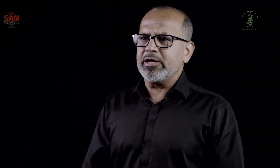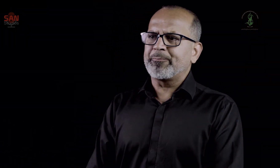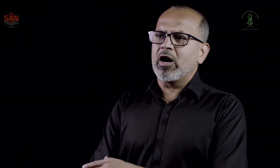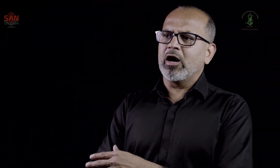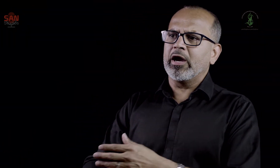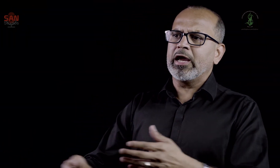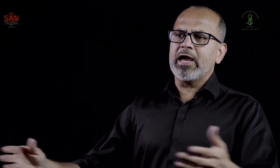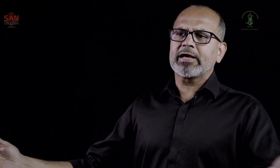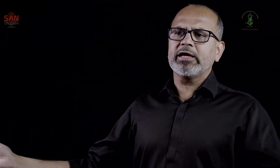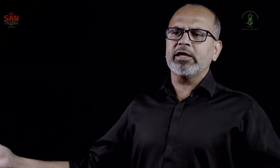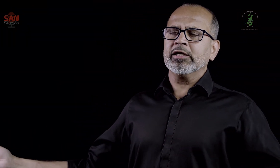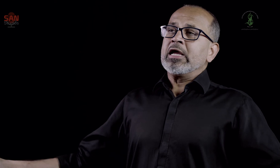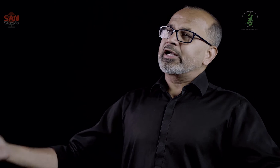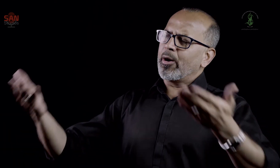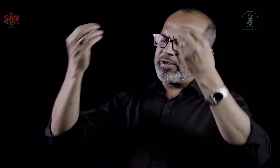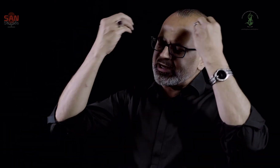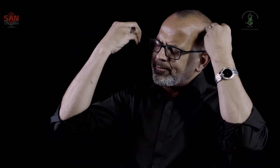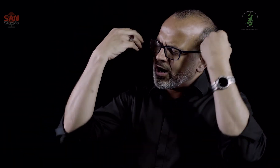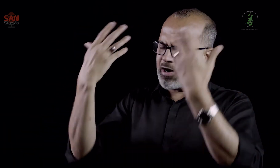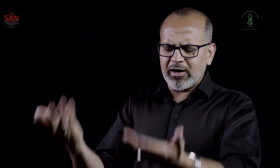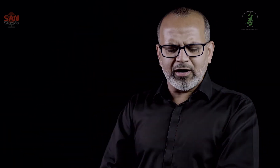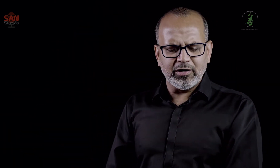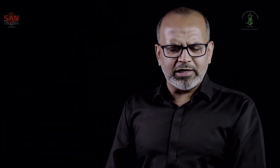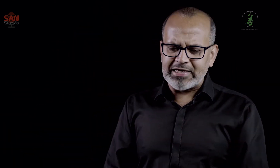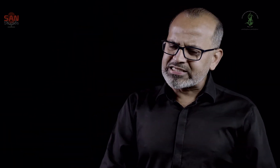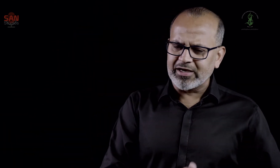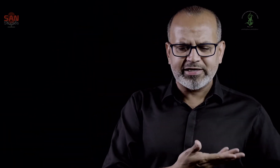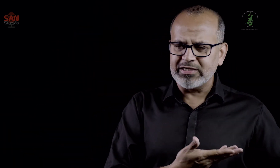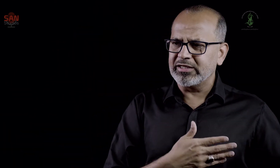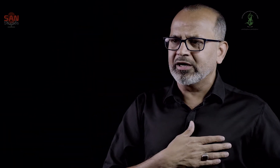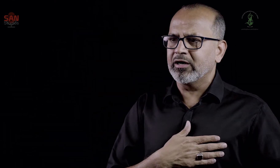پائے گی کبھی بالی سکینہ